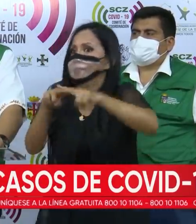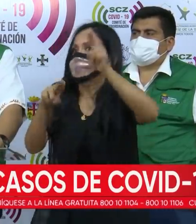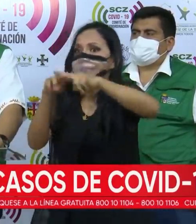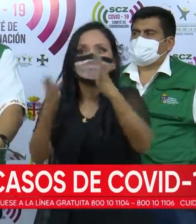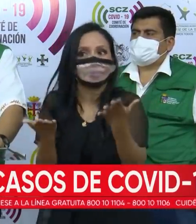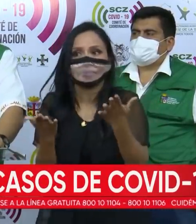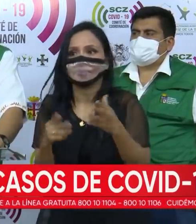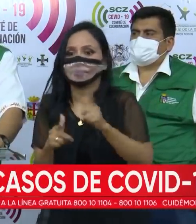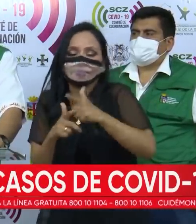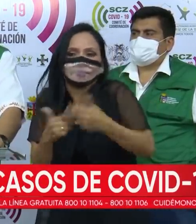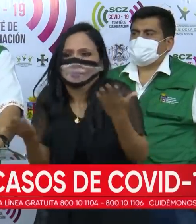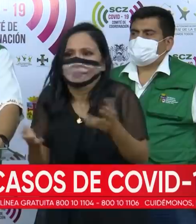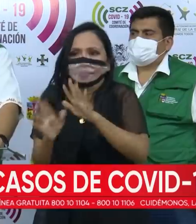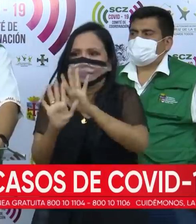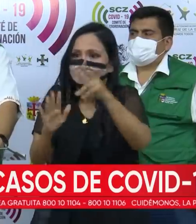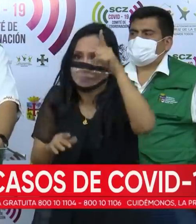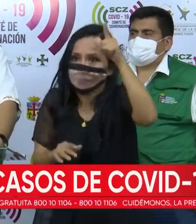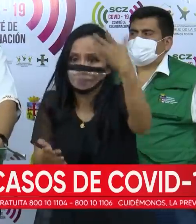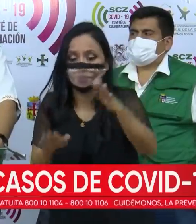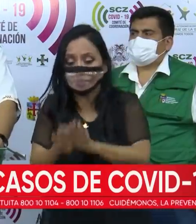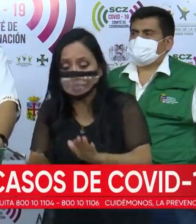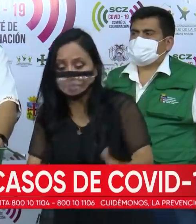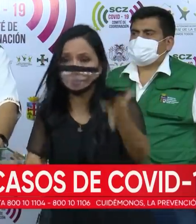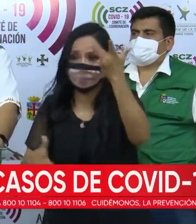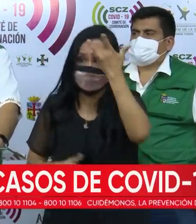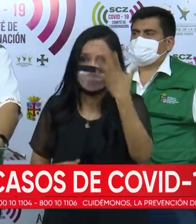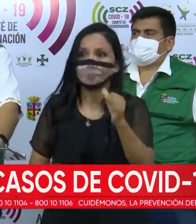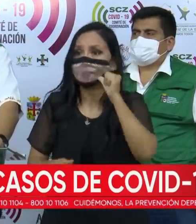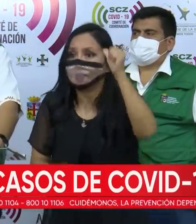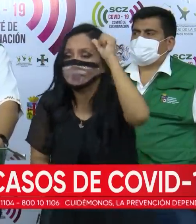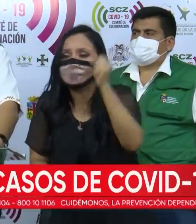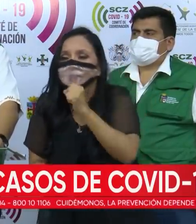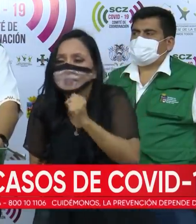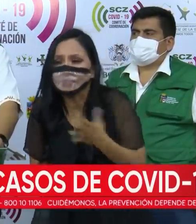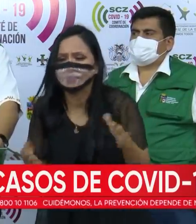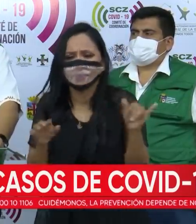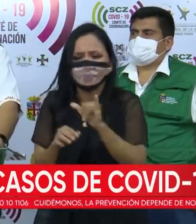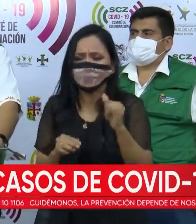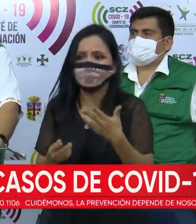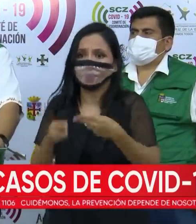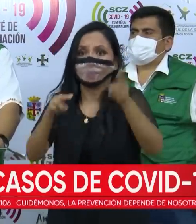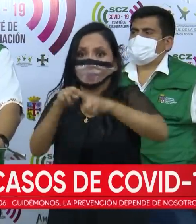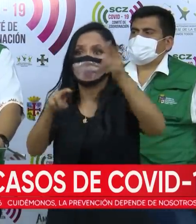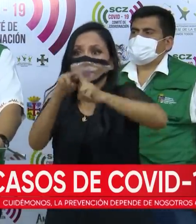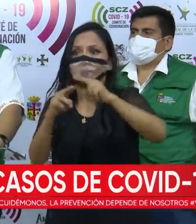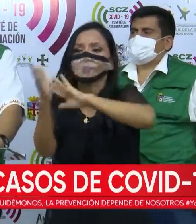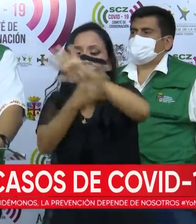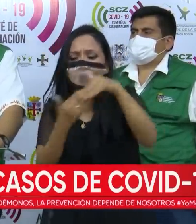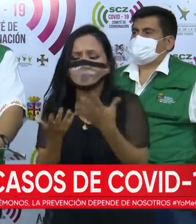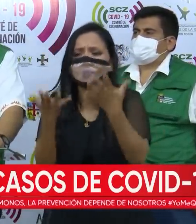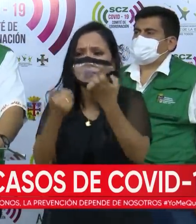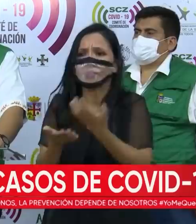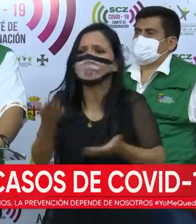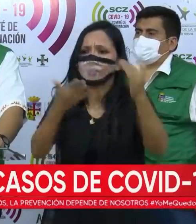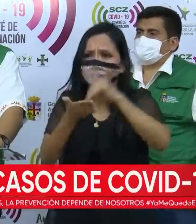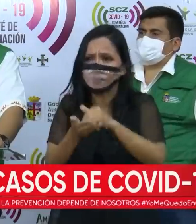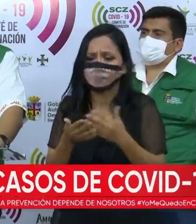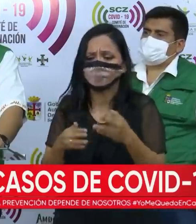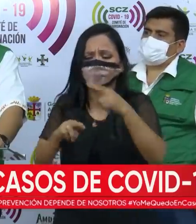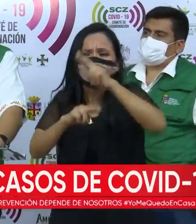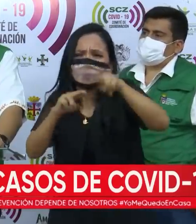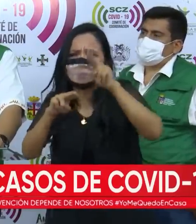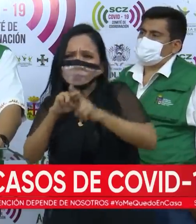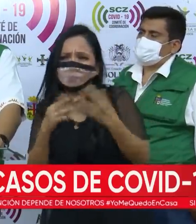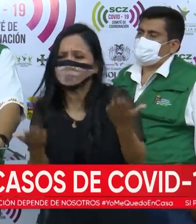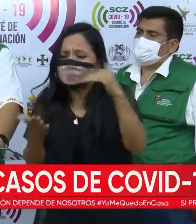Porcentualmente va aumentar la cantidad de niños enfermos, de adultos mayores. Queremos todos volver a una cotidianidad